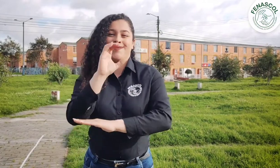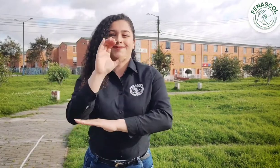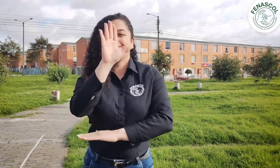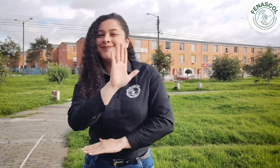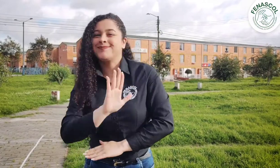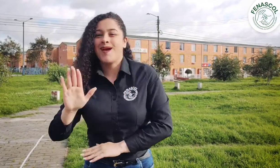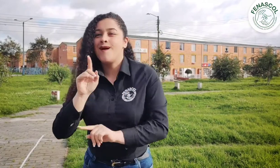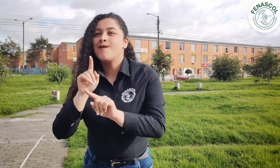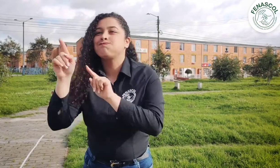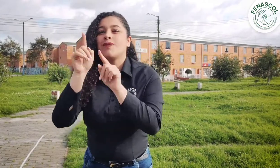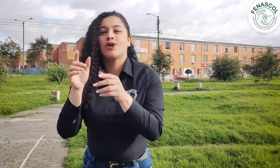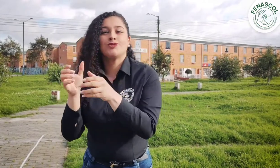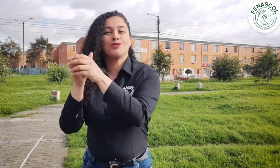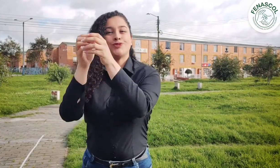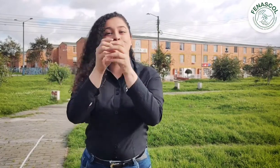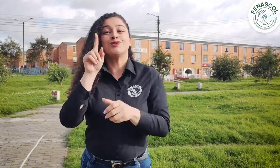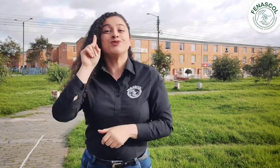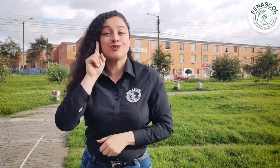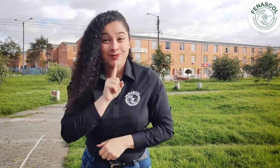las asociaciones de personas sordas en Colombia.